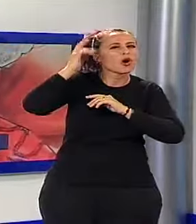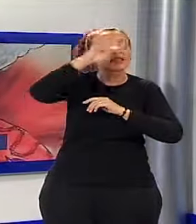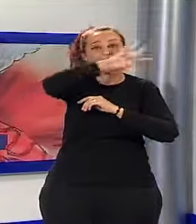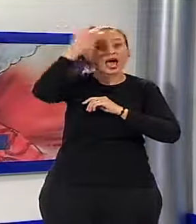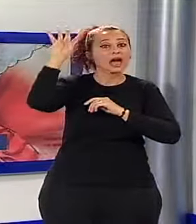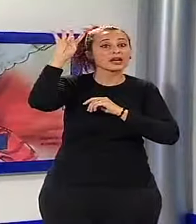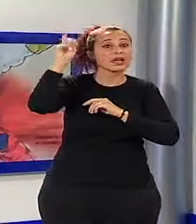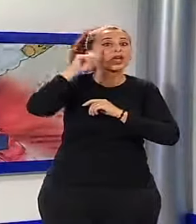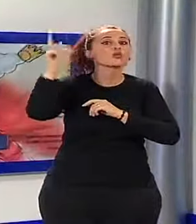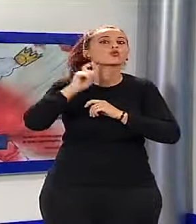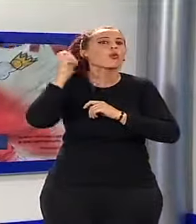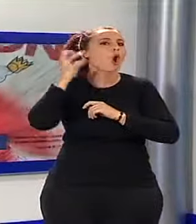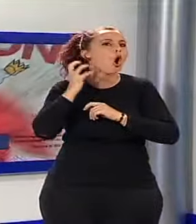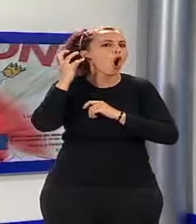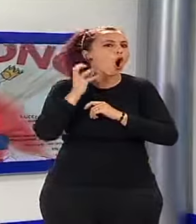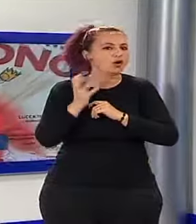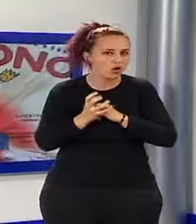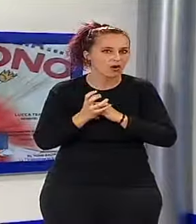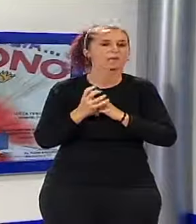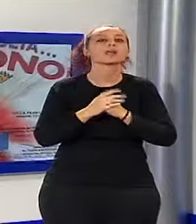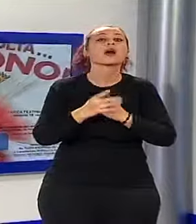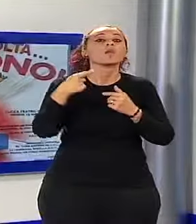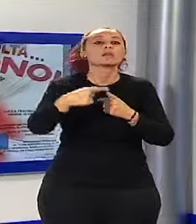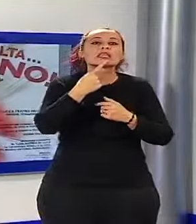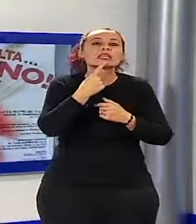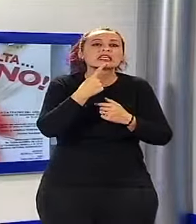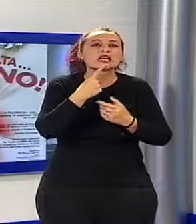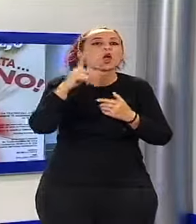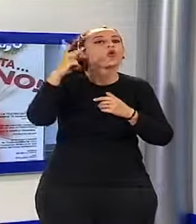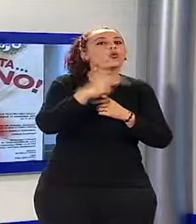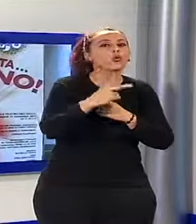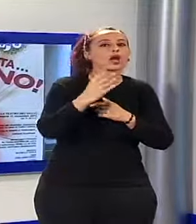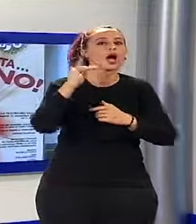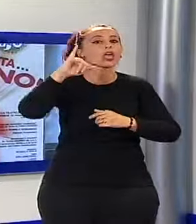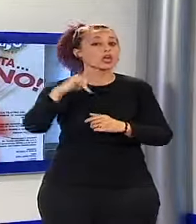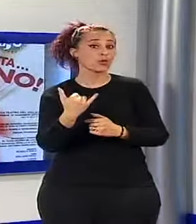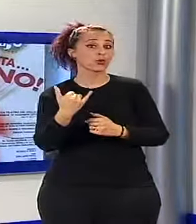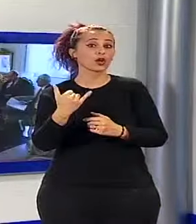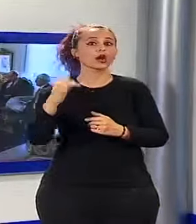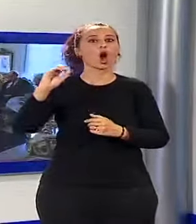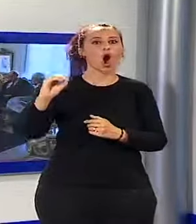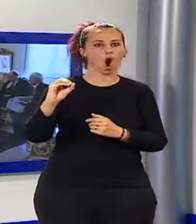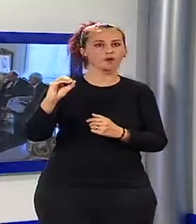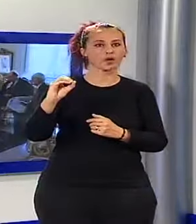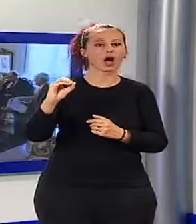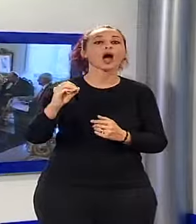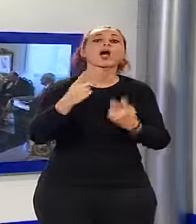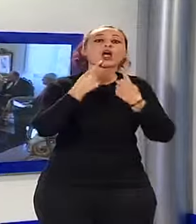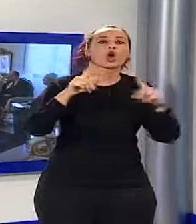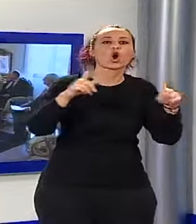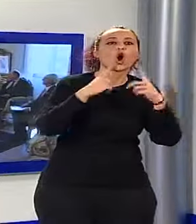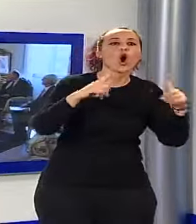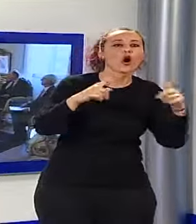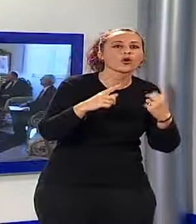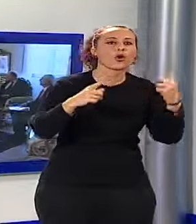venerdì 15 novembre, segna il debutto della Lucca Junior Opera, cioè un coro e un corpo di ballo composti da